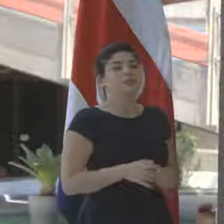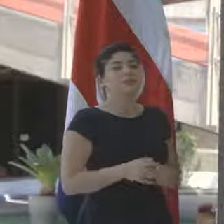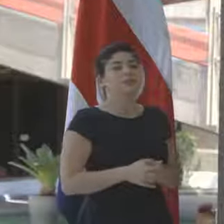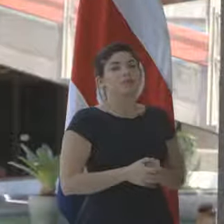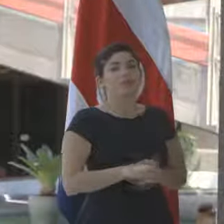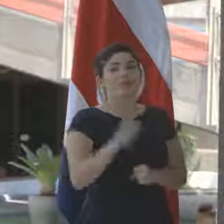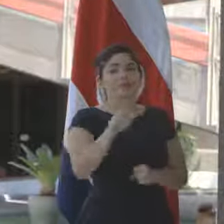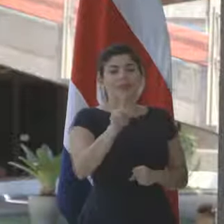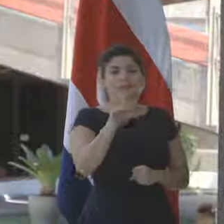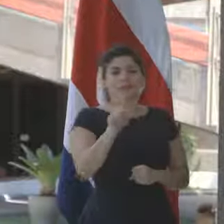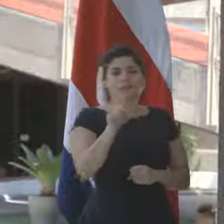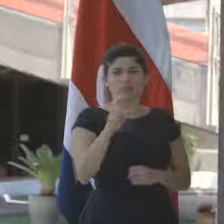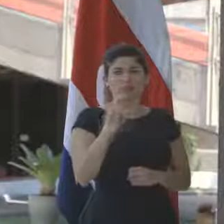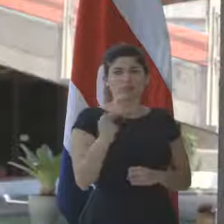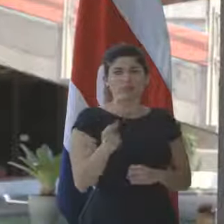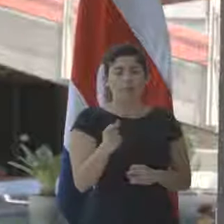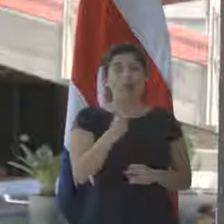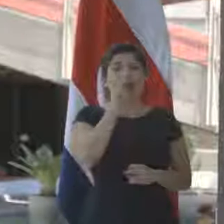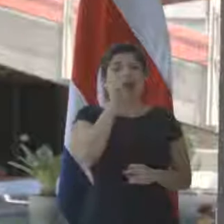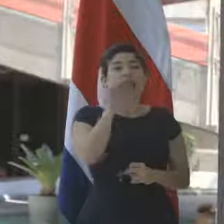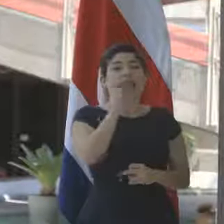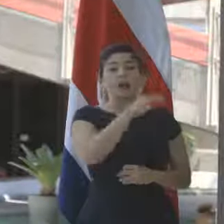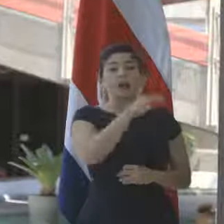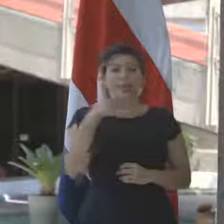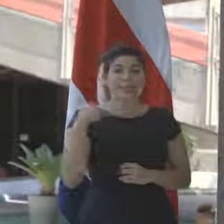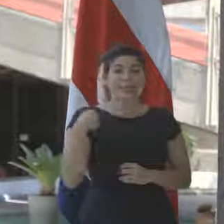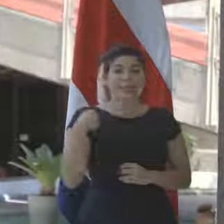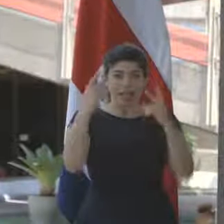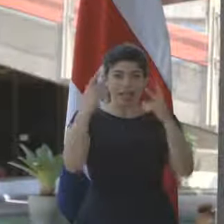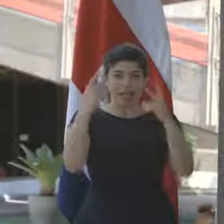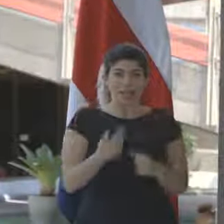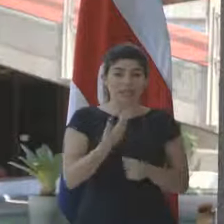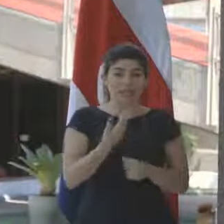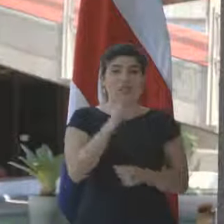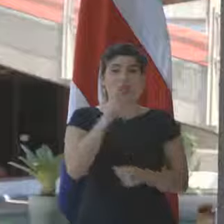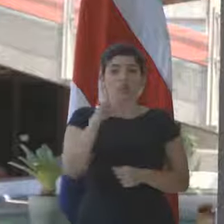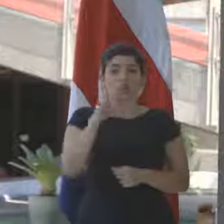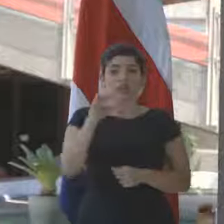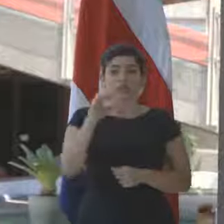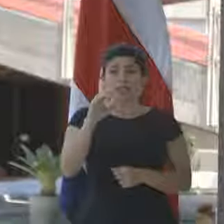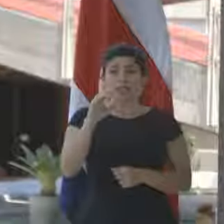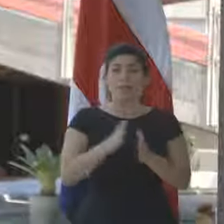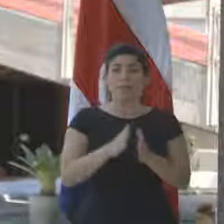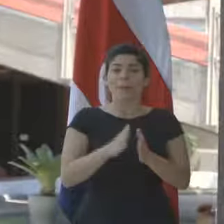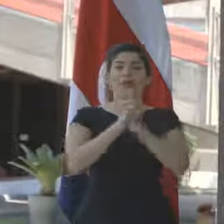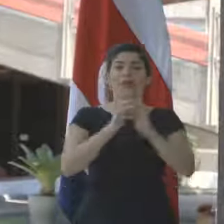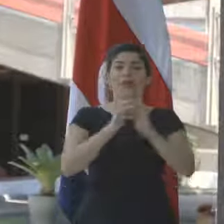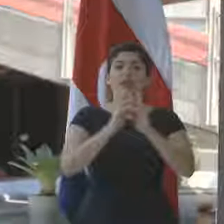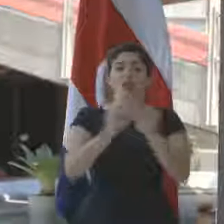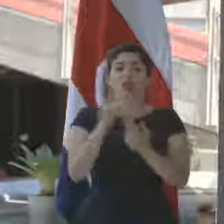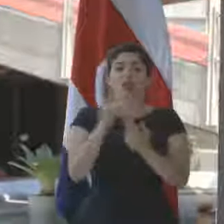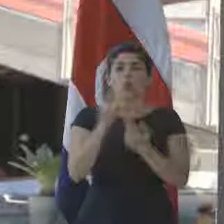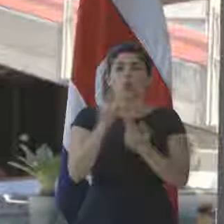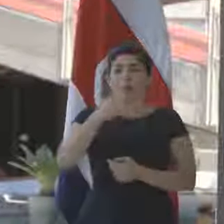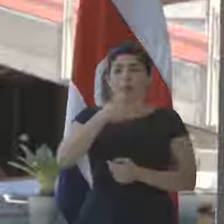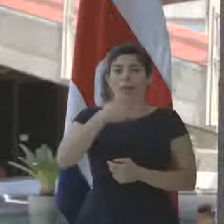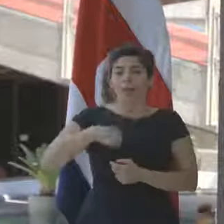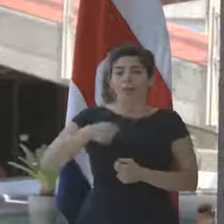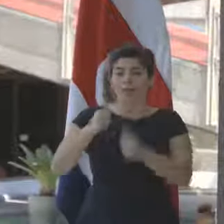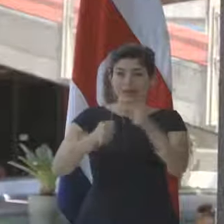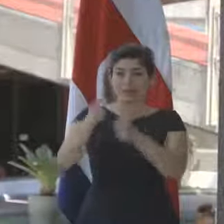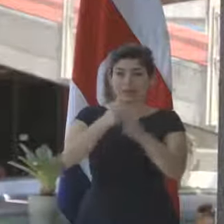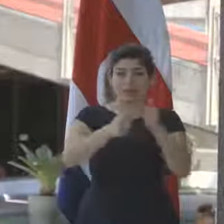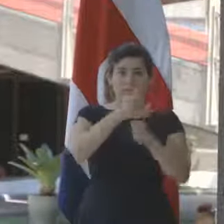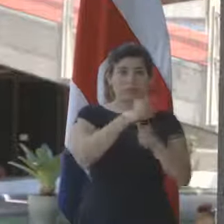Tres consultas muy rápidas. Ayer la ministra de Hacienda, doña Rocío, pedía reuniones urgentes con los presidentes de supremos poderes,